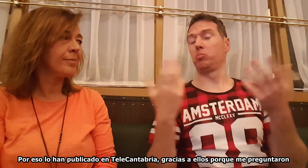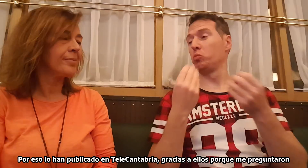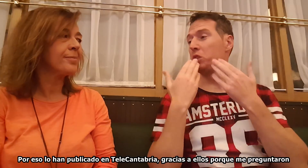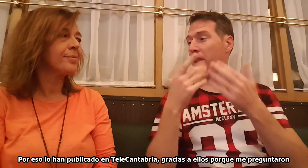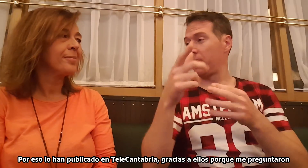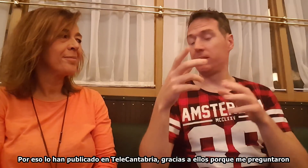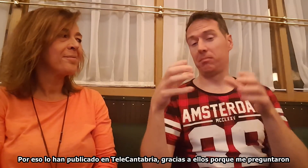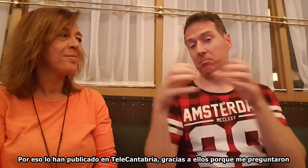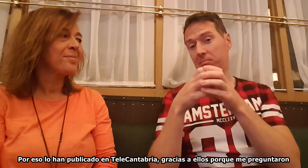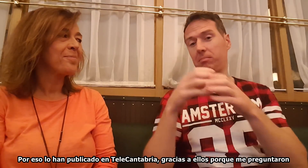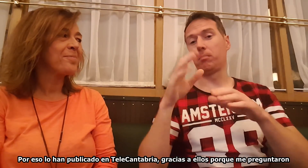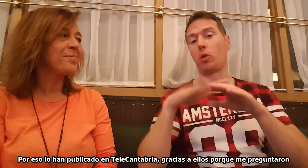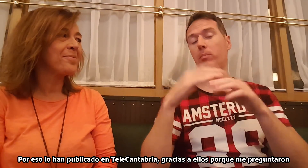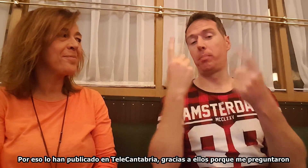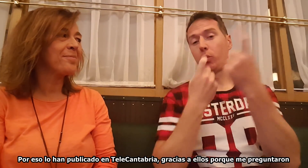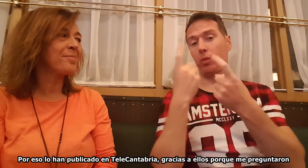Gracias a ellos, porque me preguntaron.